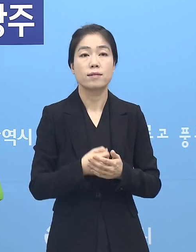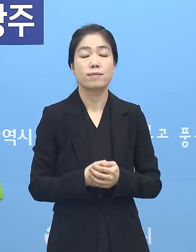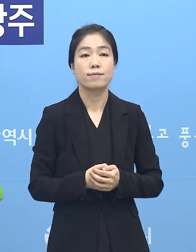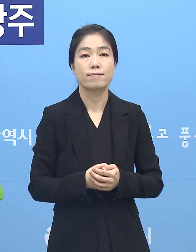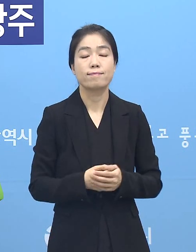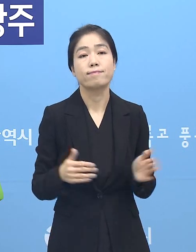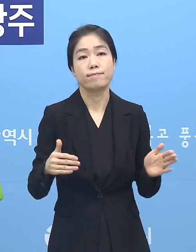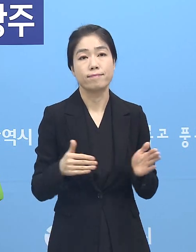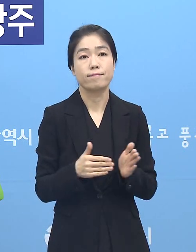이상입니다.